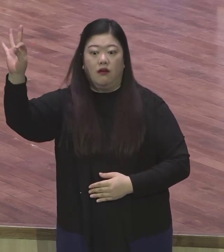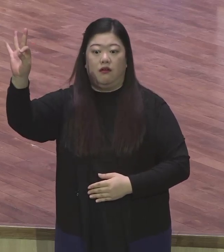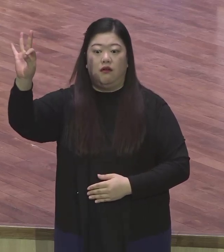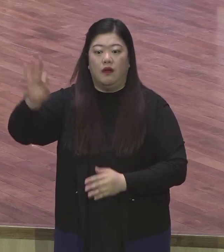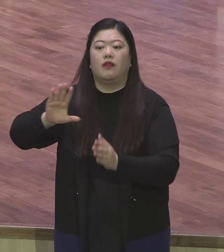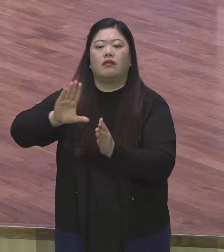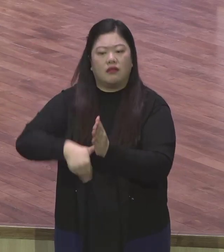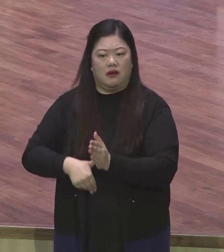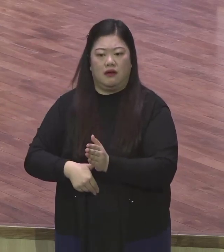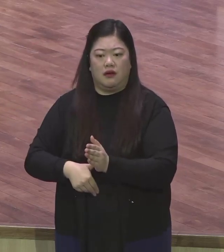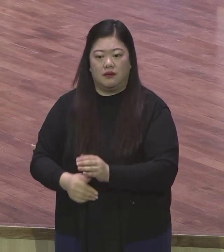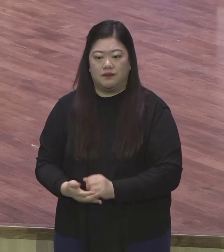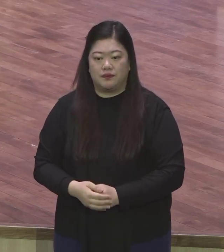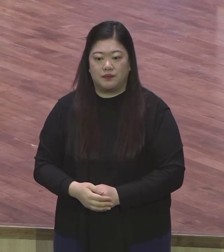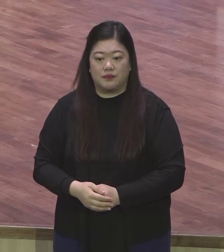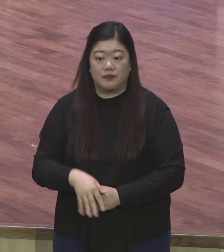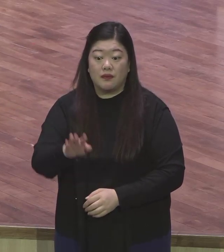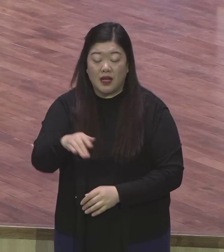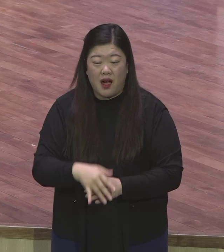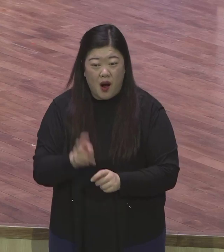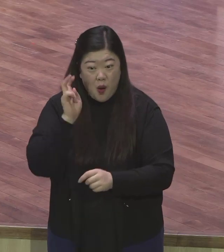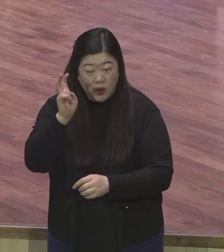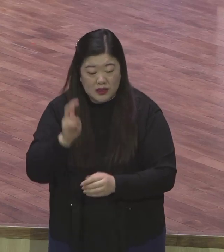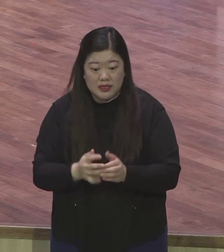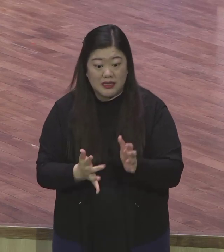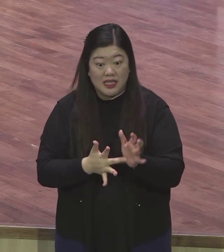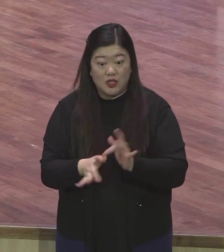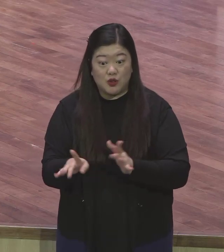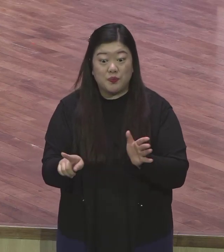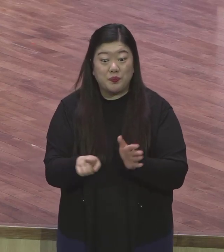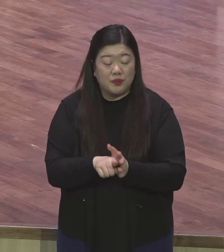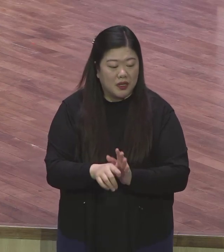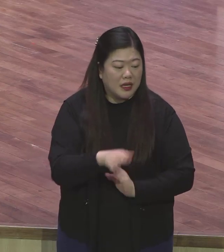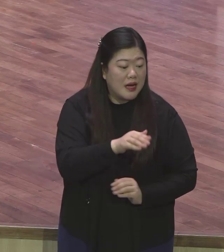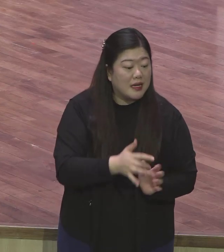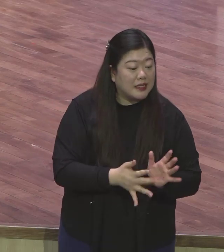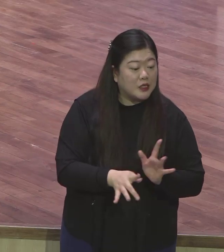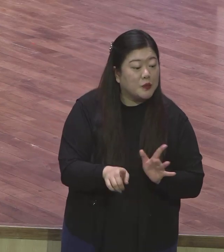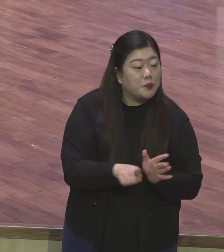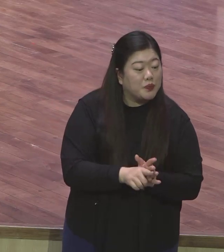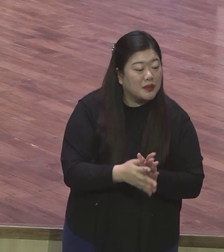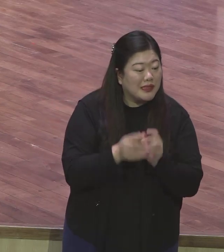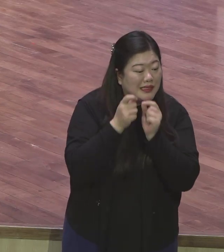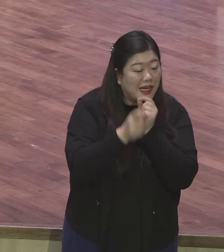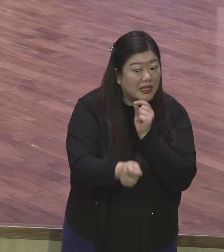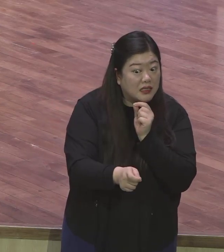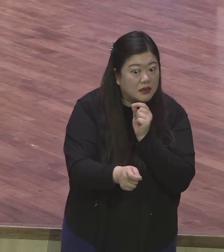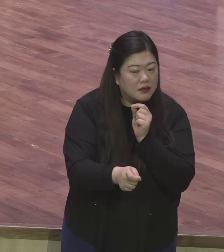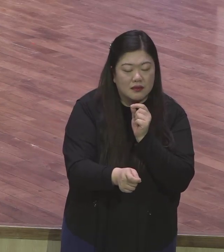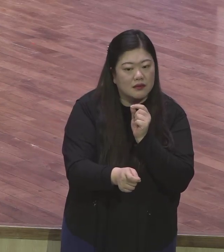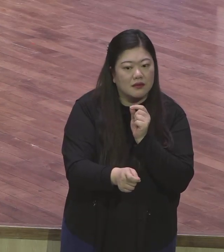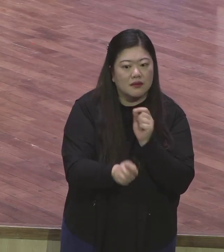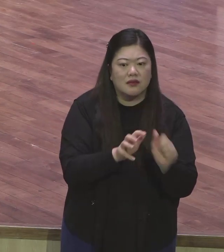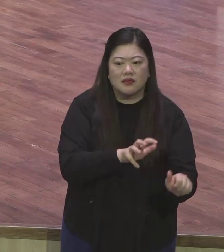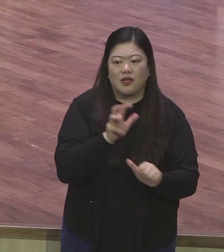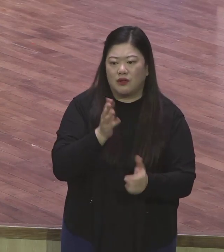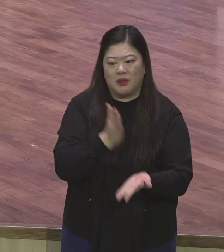사기치려고 예수 이용하지 말고 내 유익을 얻으려고 나 예수 믿어 주세요 평소 때 못 믿을 사람이 입에서